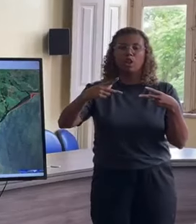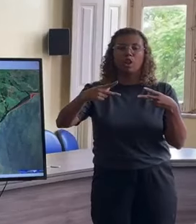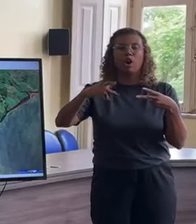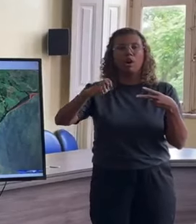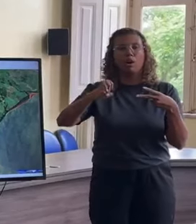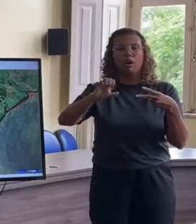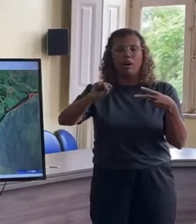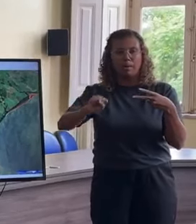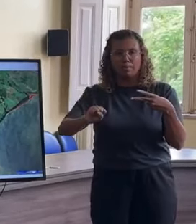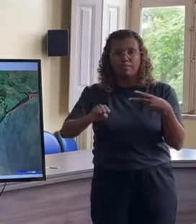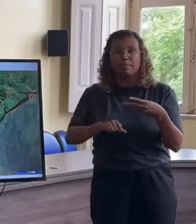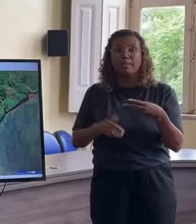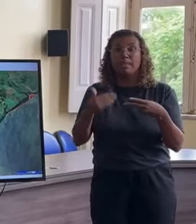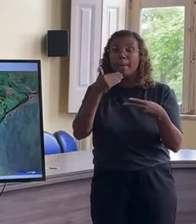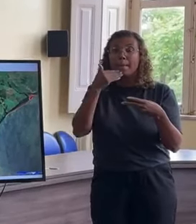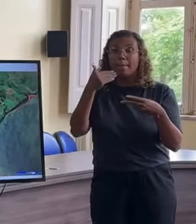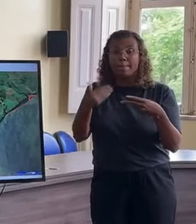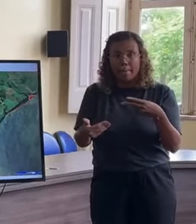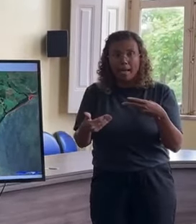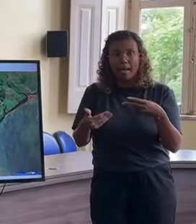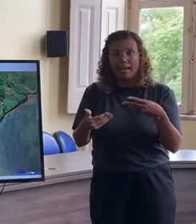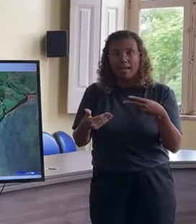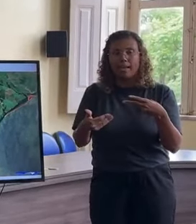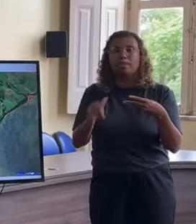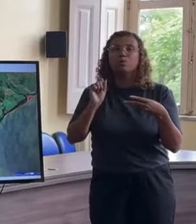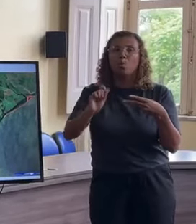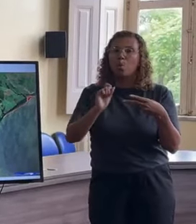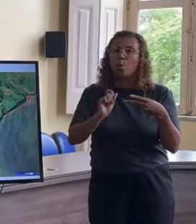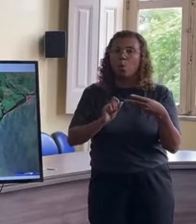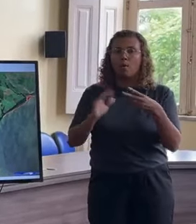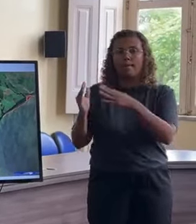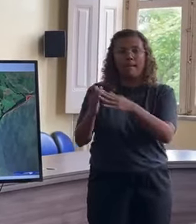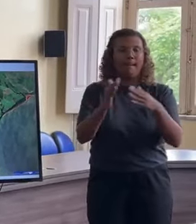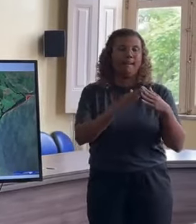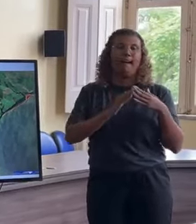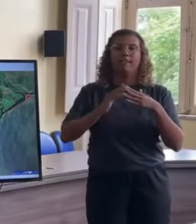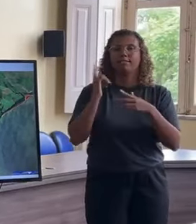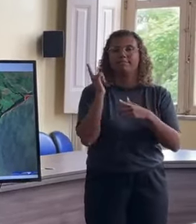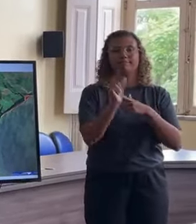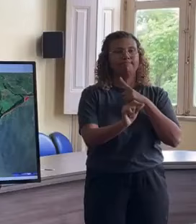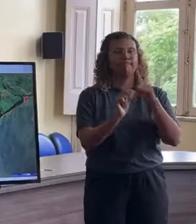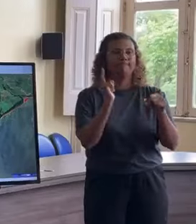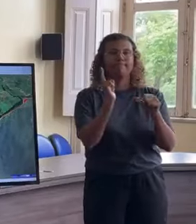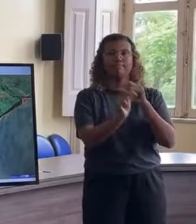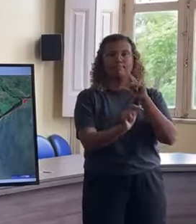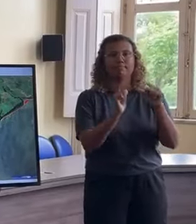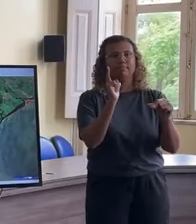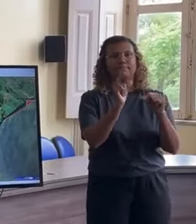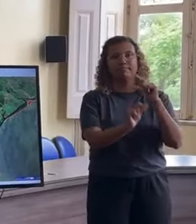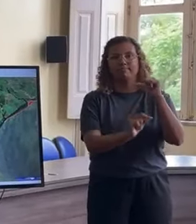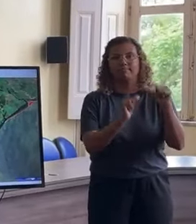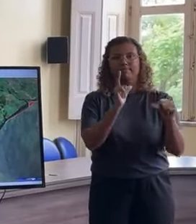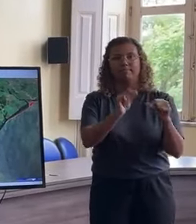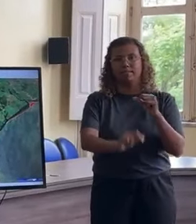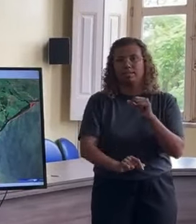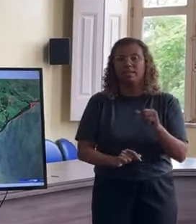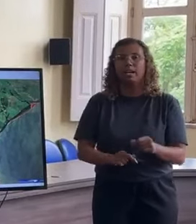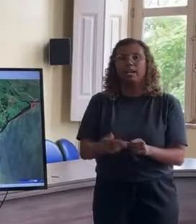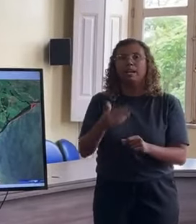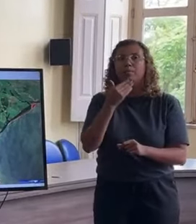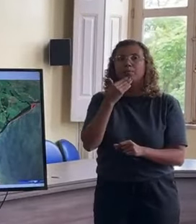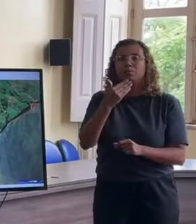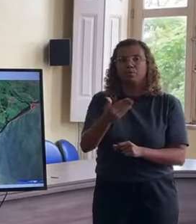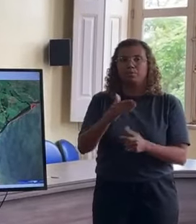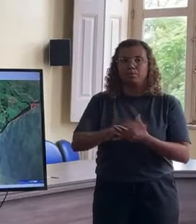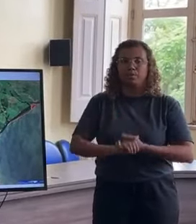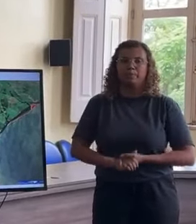ao Canal São Gonçalo, nós pedimos que, por precaução, o pessoal tome essa iniciativa.